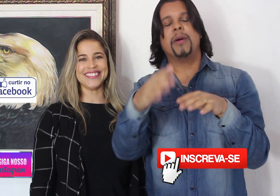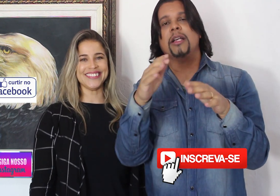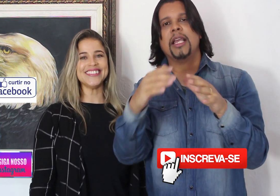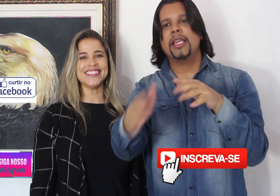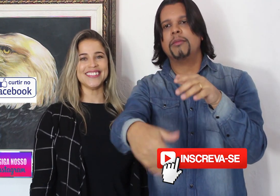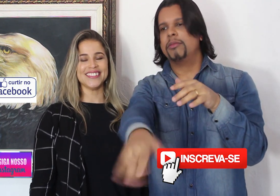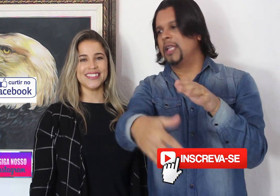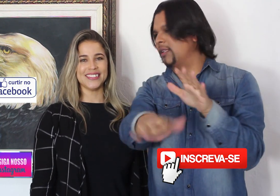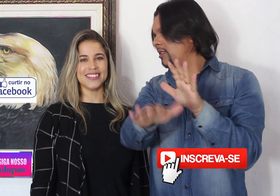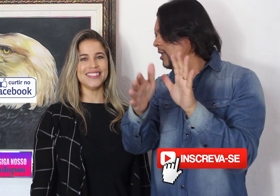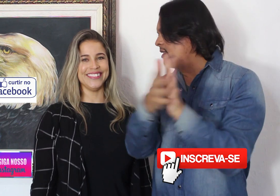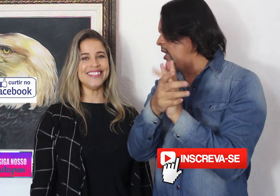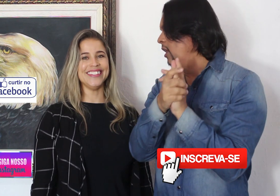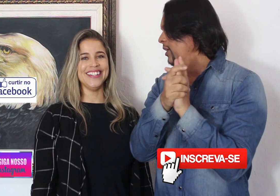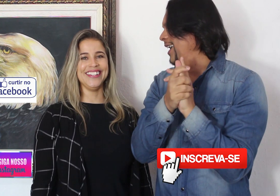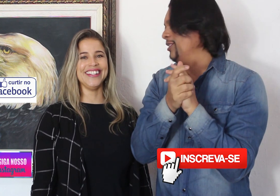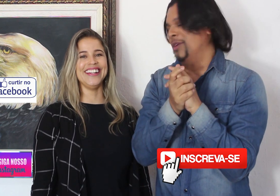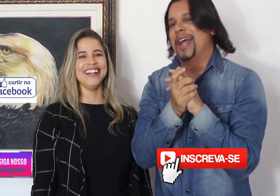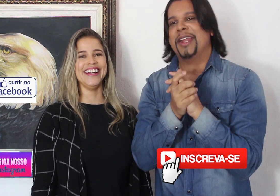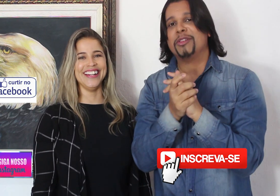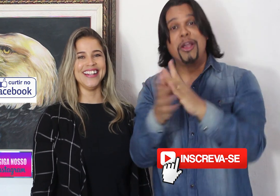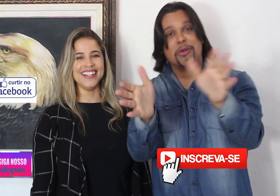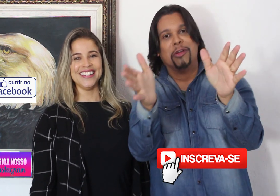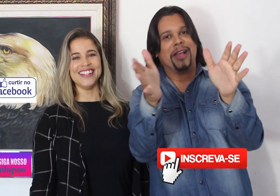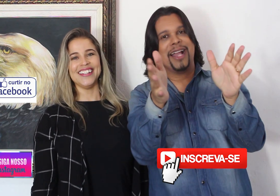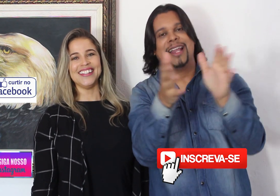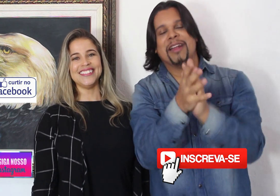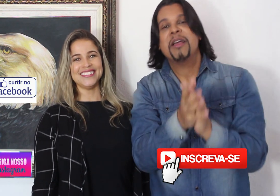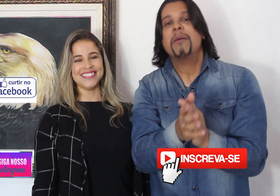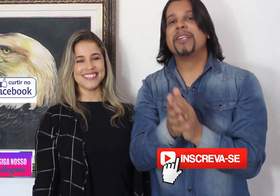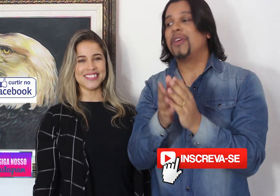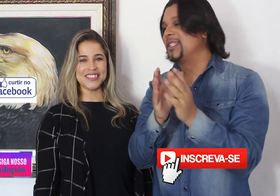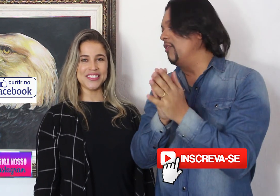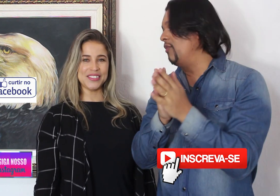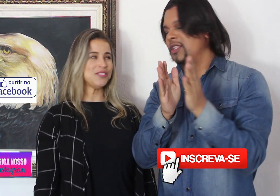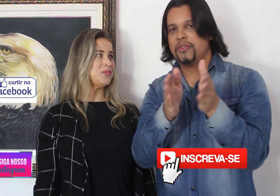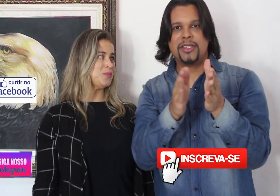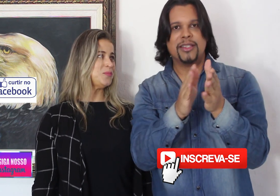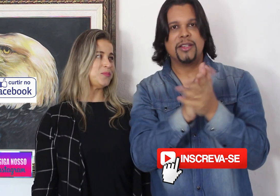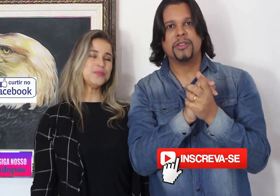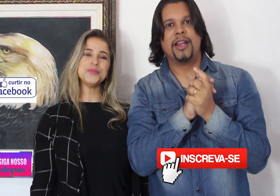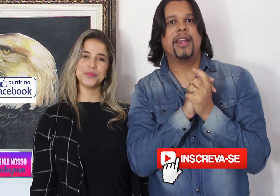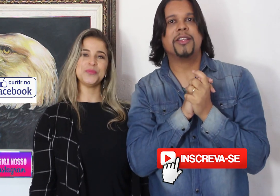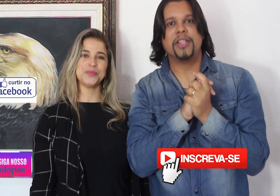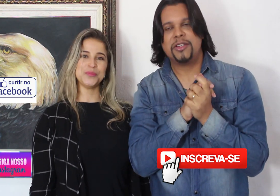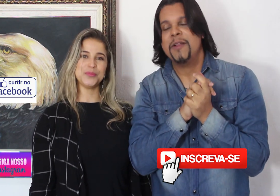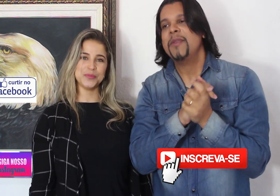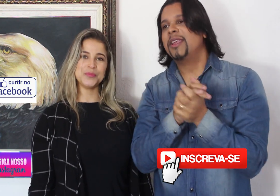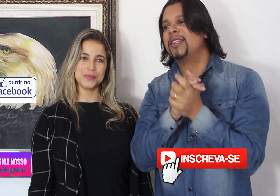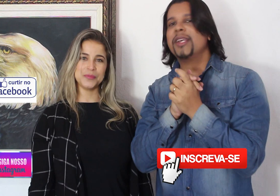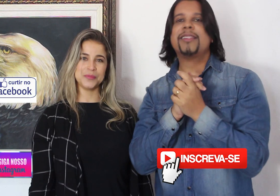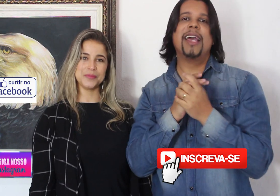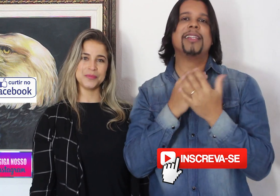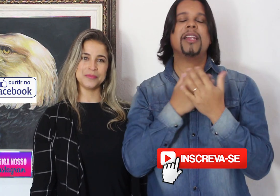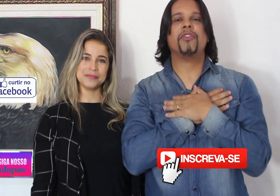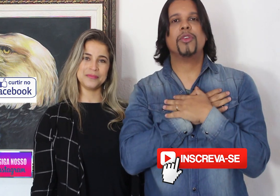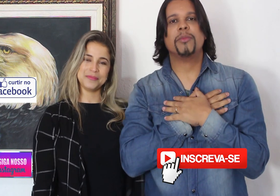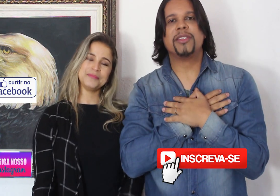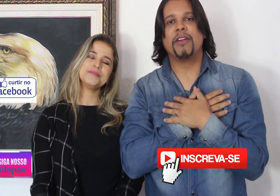na descrição do canal está em algum lugar galera mas vai ser fácil vocês encontrarem a gente então é isso aí a DN Filmes a